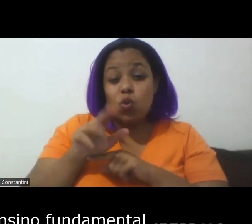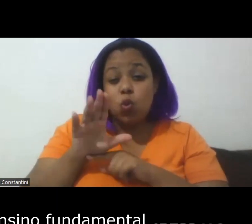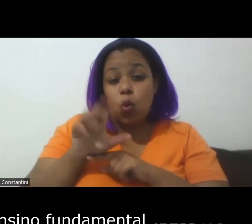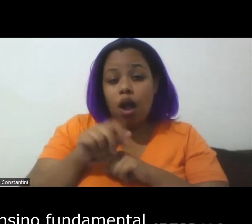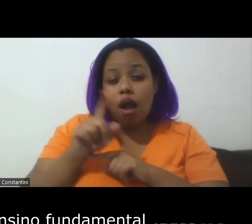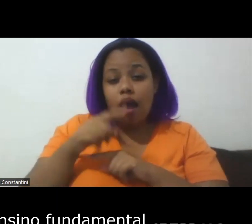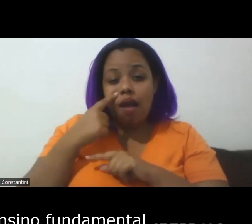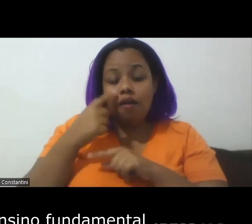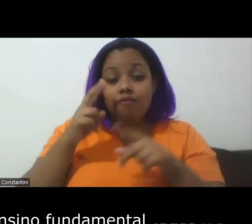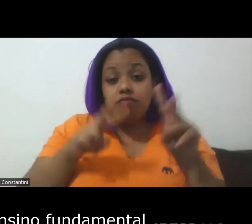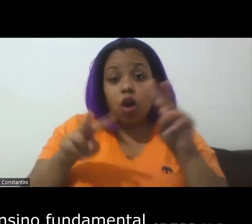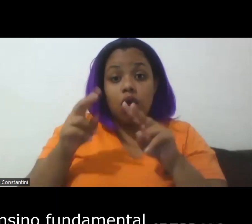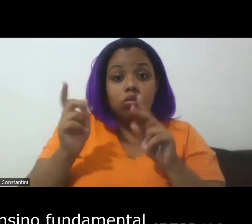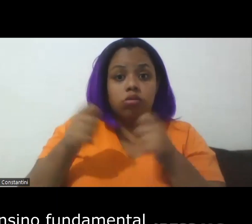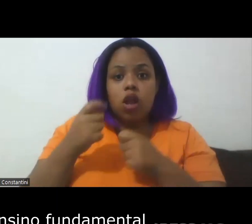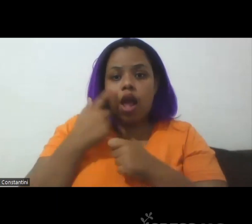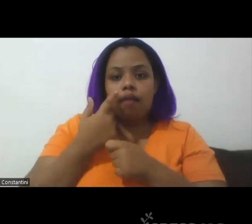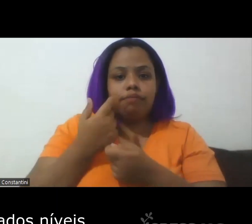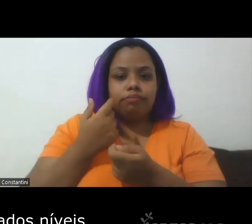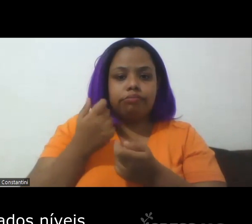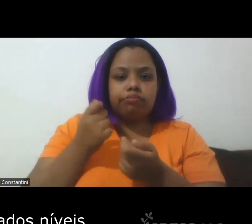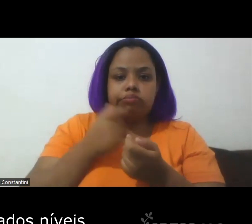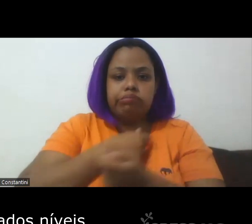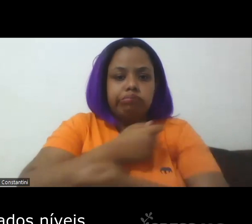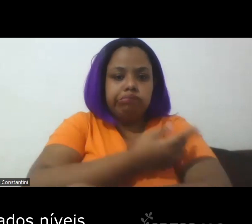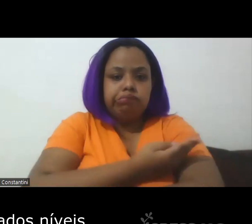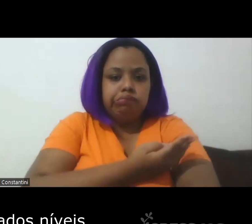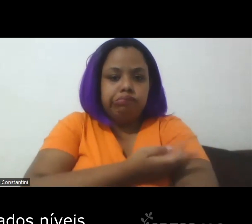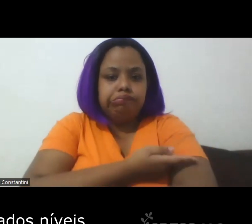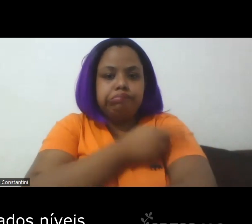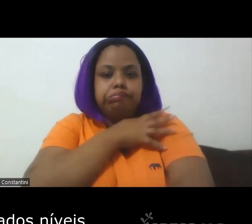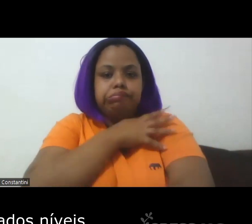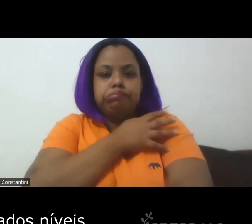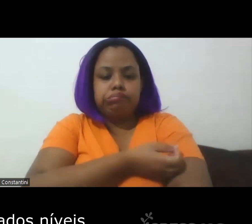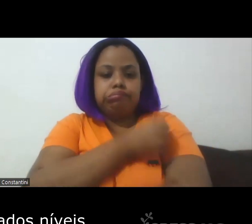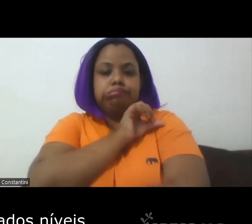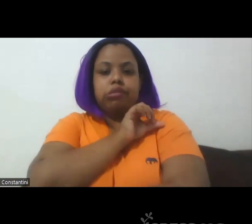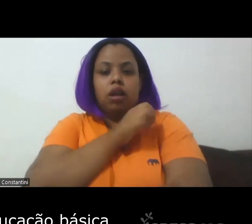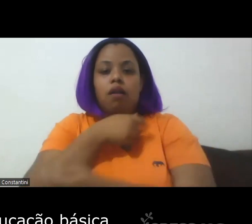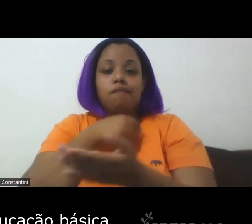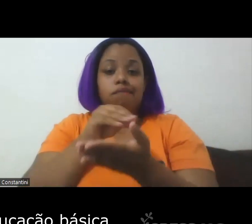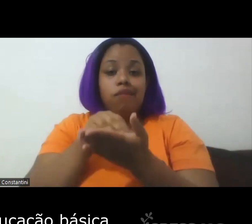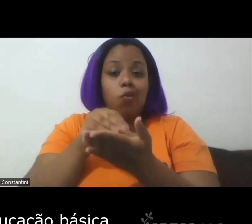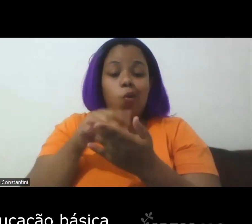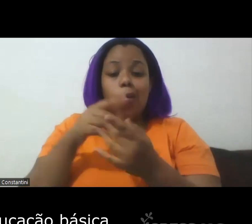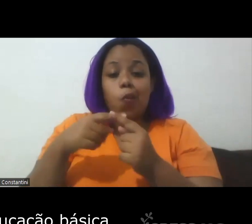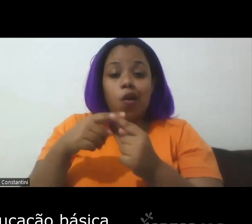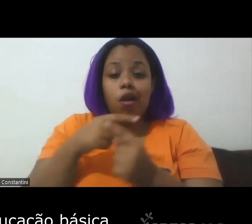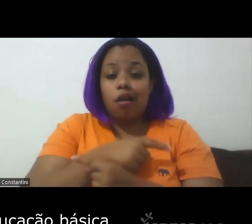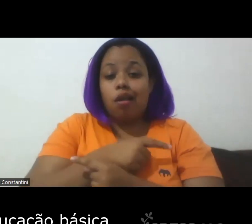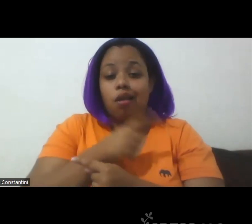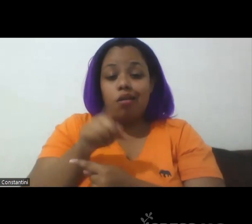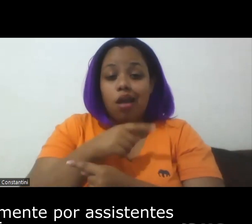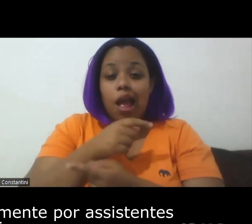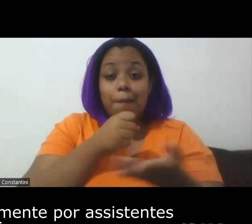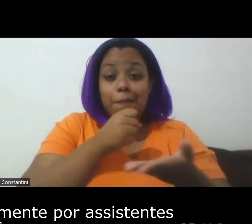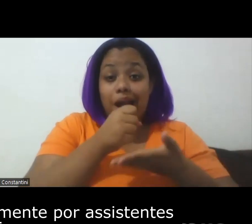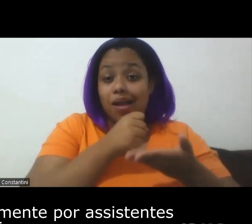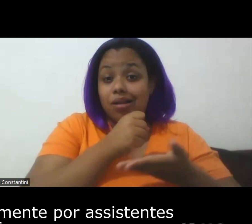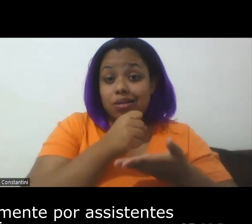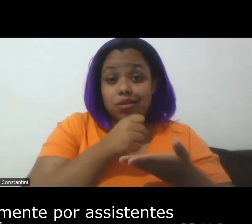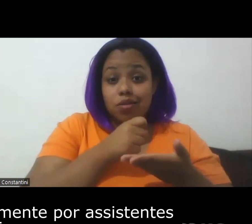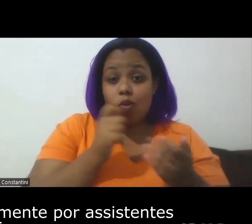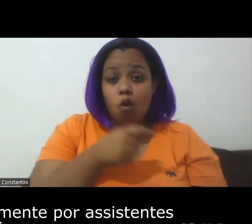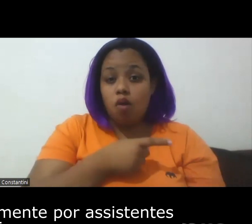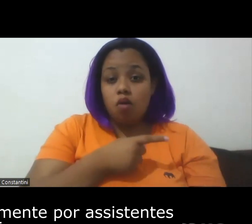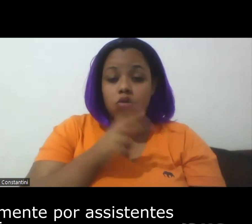de vista do ensino fundamental e em determinados níveis que compõem a educação básica, nunca foi